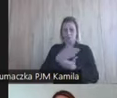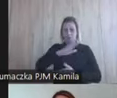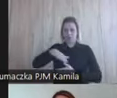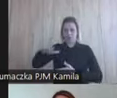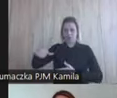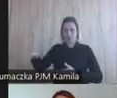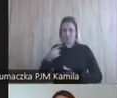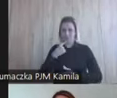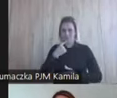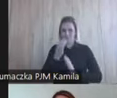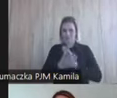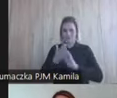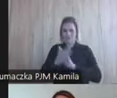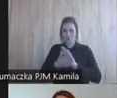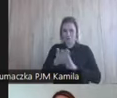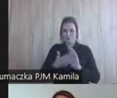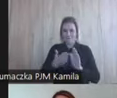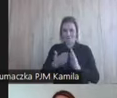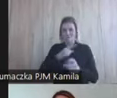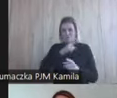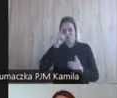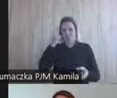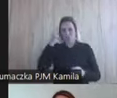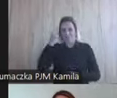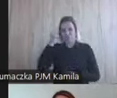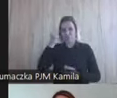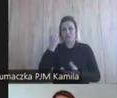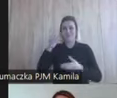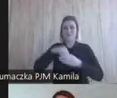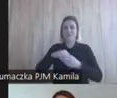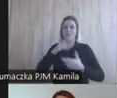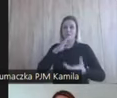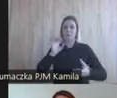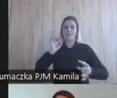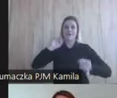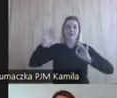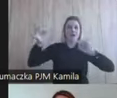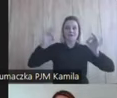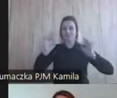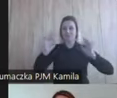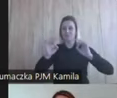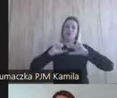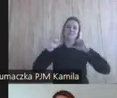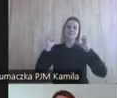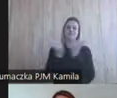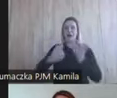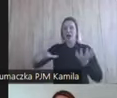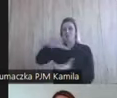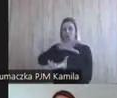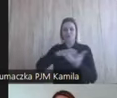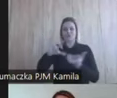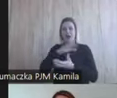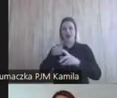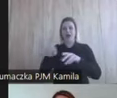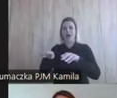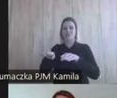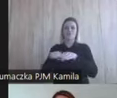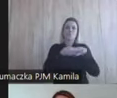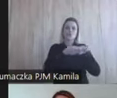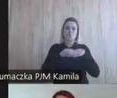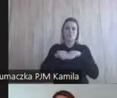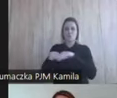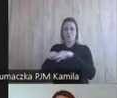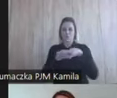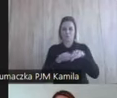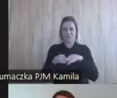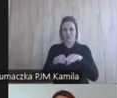To jest bardzo powszechny mit, bo ludzie myślą, że jak gesty, no to pewnie na całym świecie ktoś... W ogóle to jest też genialne,